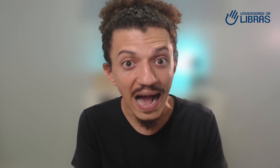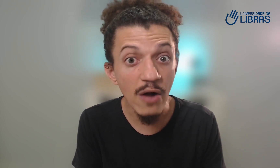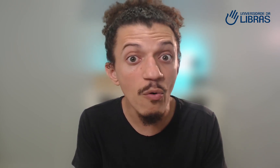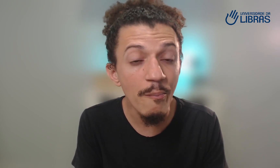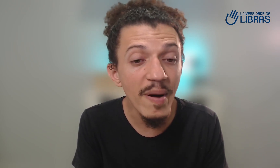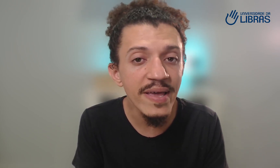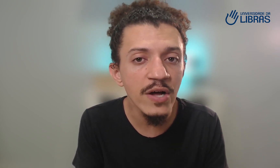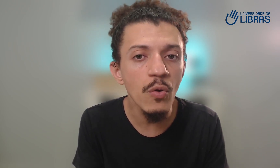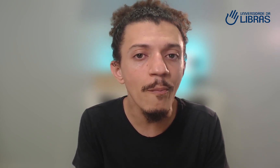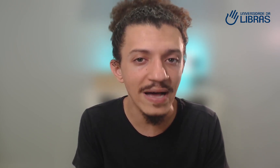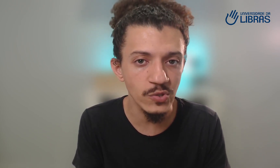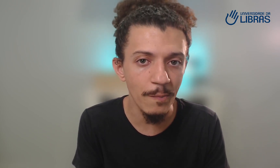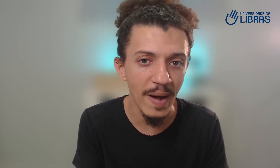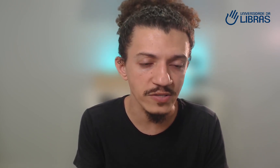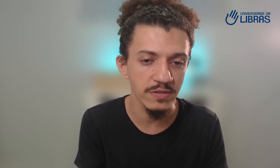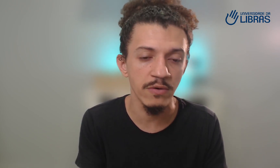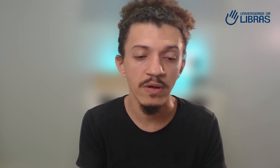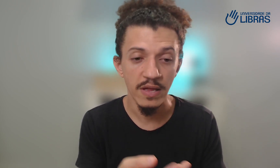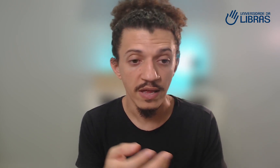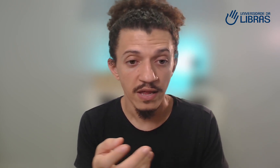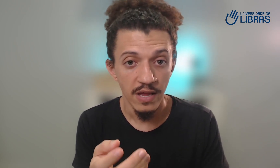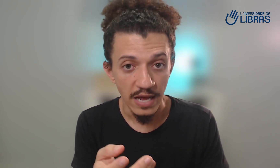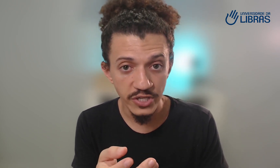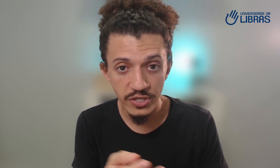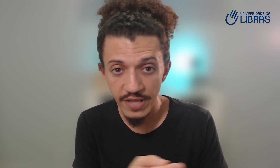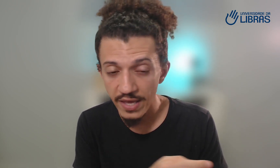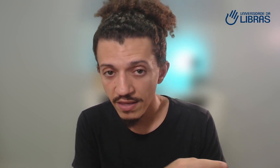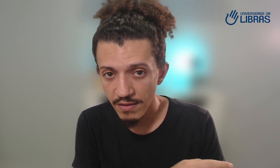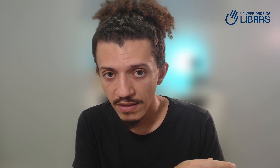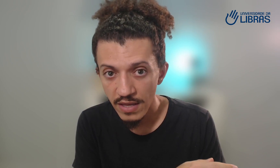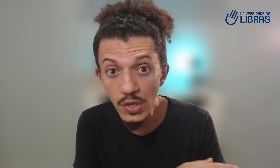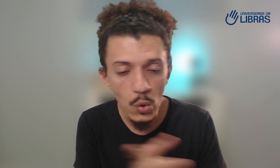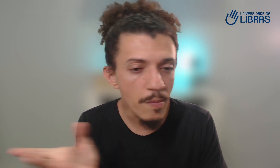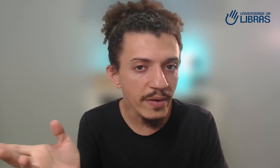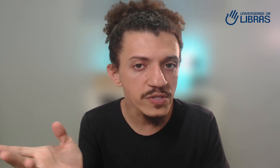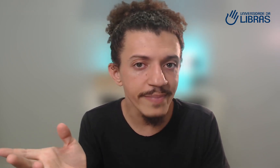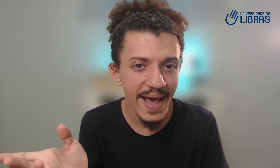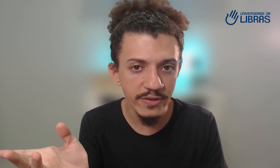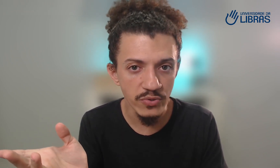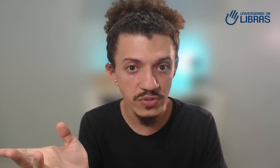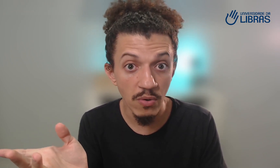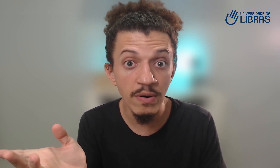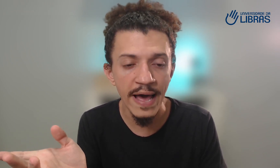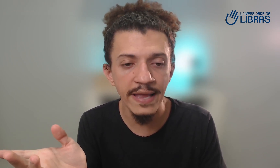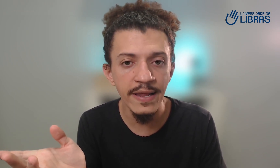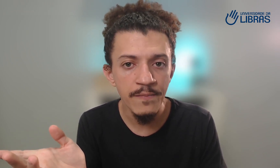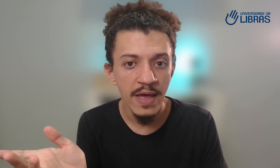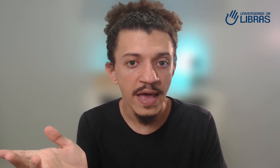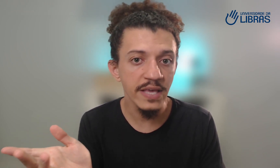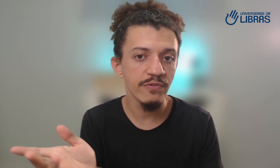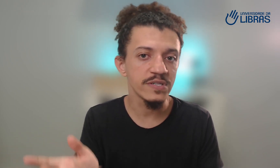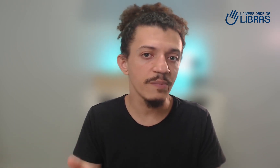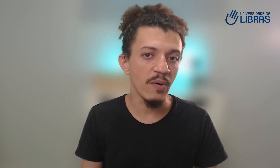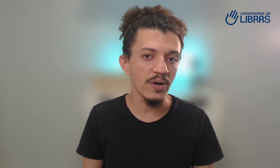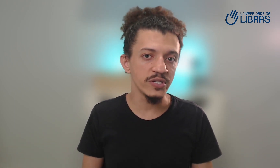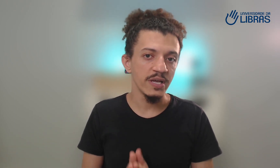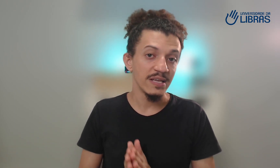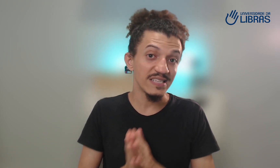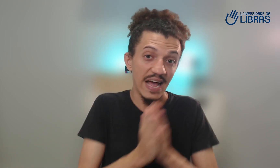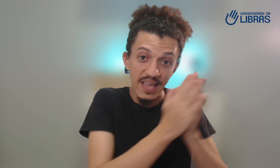acompanhando passo a passo. Então, a gente tem inúmeros métodos online em que você pode sair